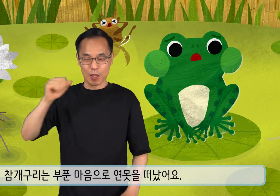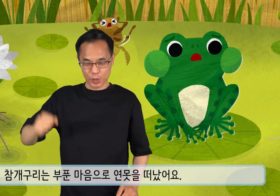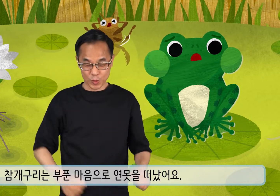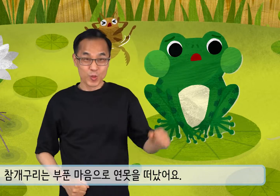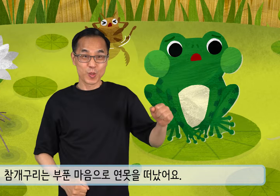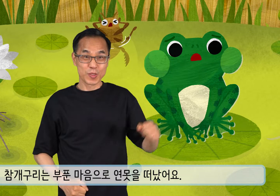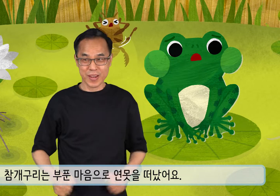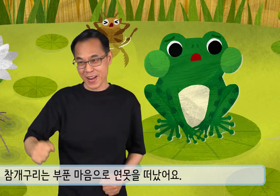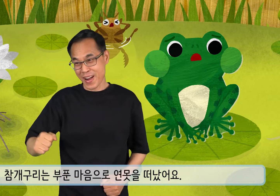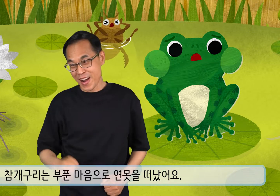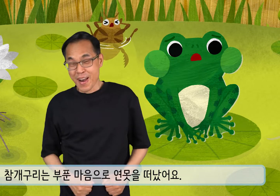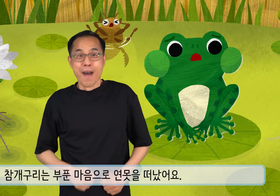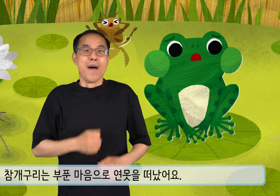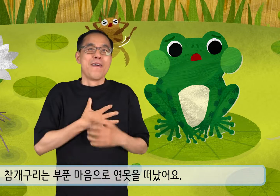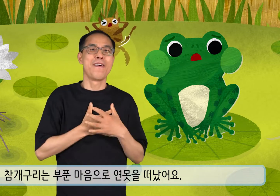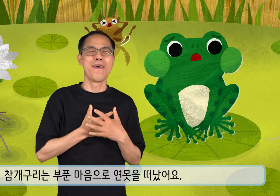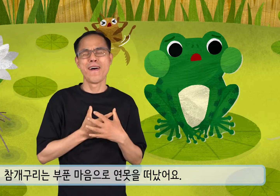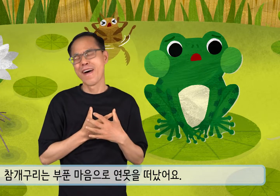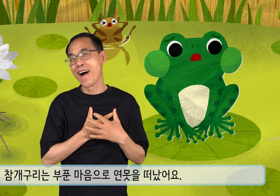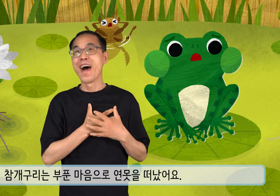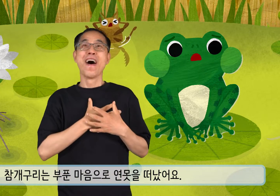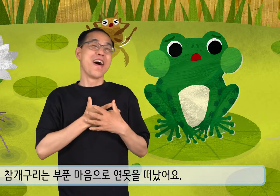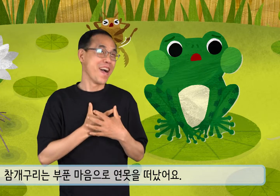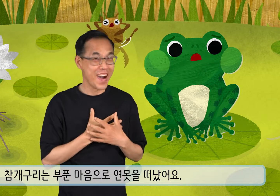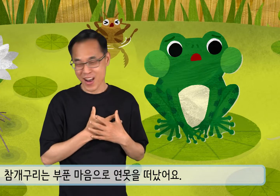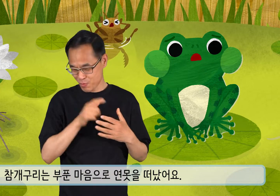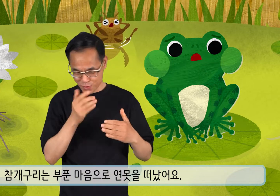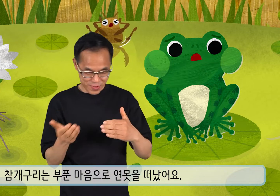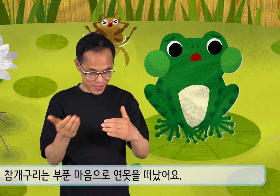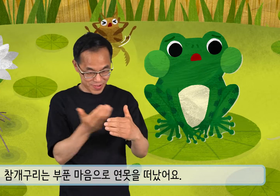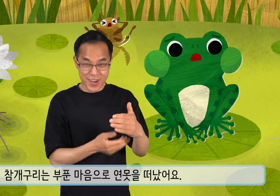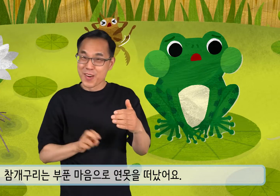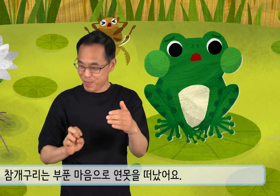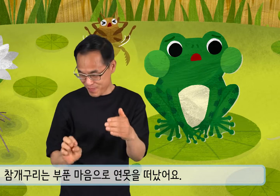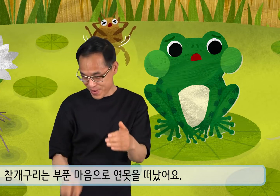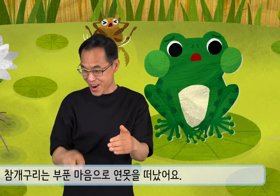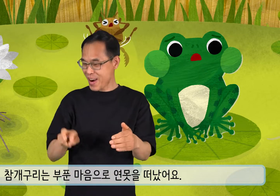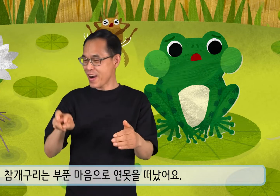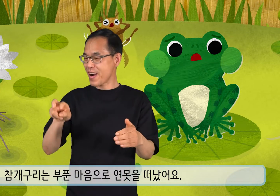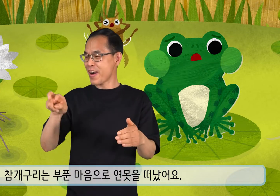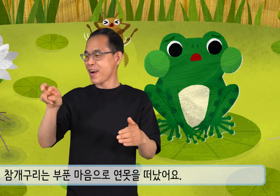참개구리는 부푼 마음으로 연못을 떠났어요.